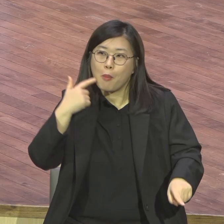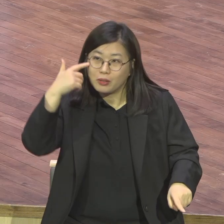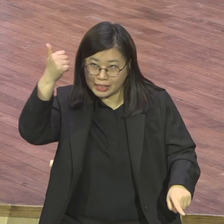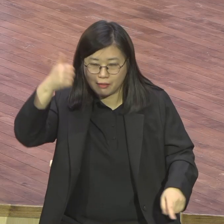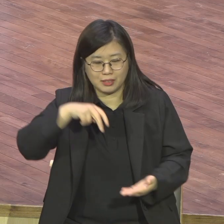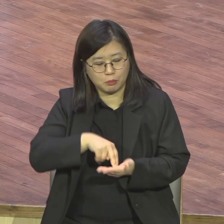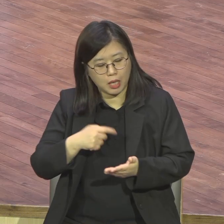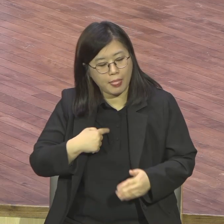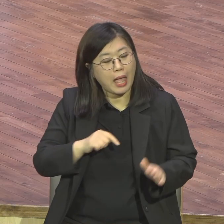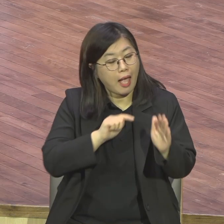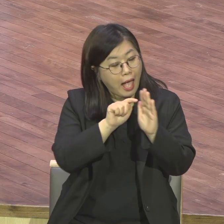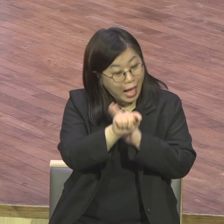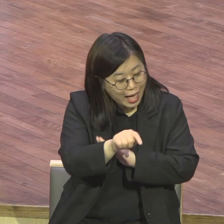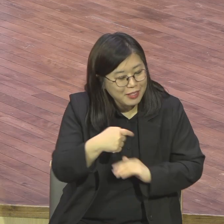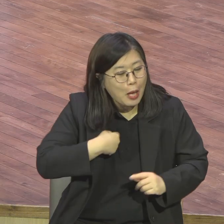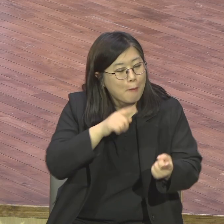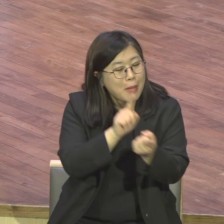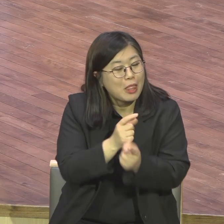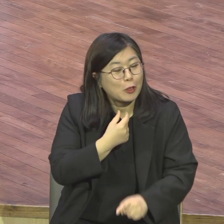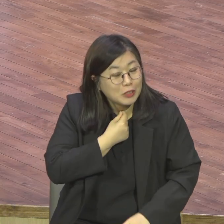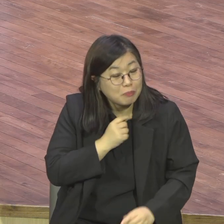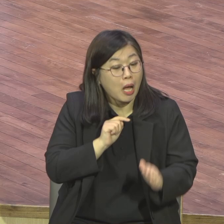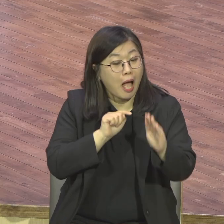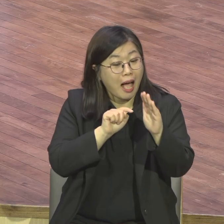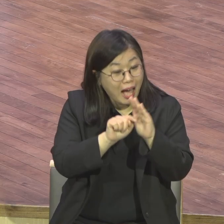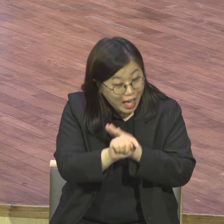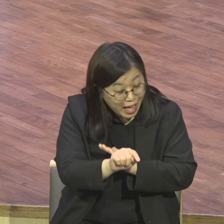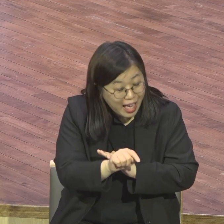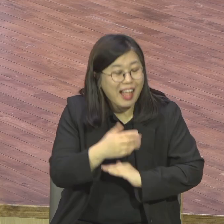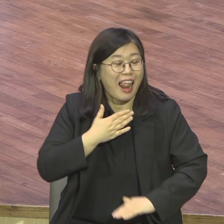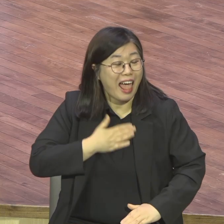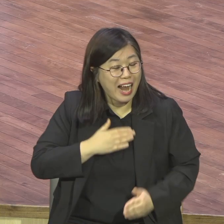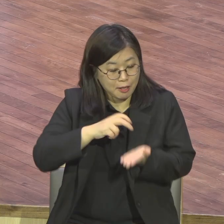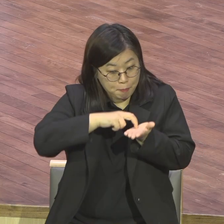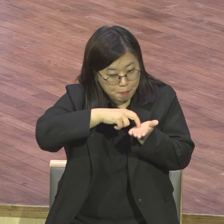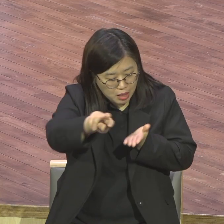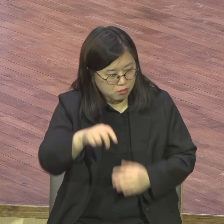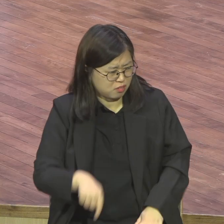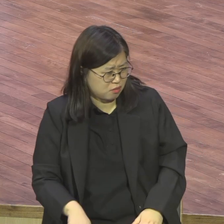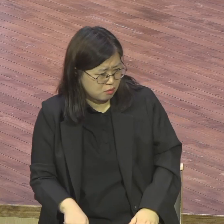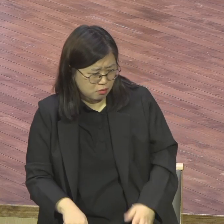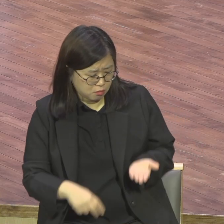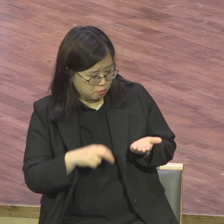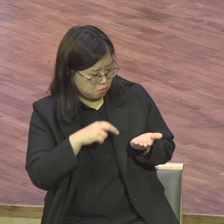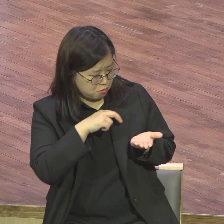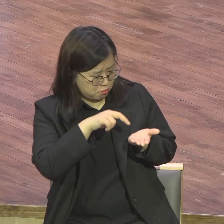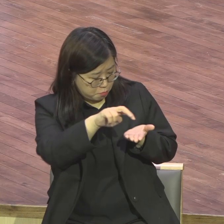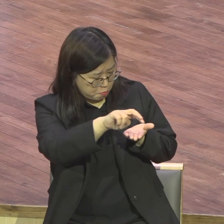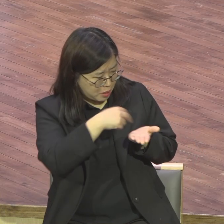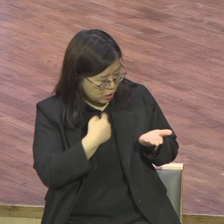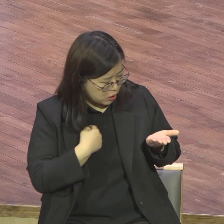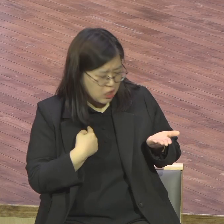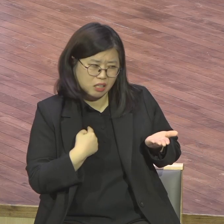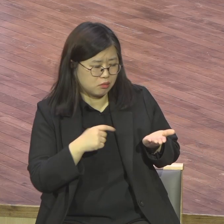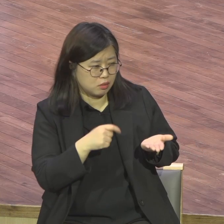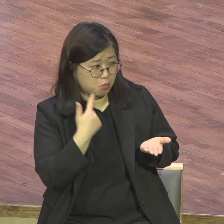오짓말한 데도 갔더니 그래도 뭐 커피 사주면서 대화를 했다 어떤 데 문